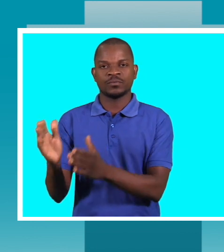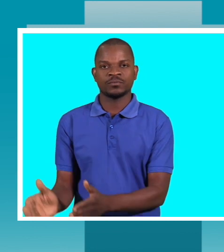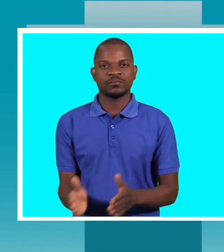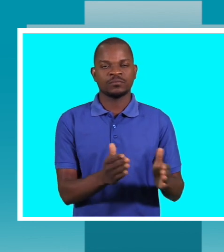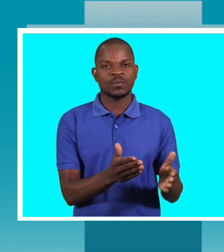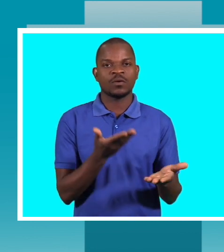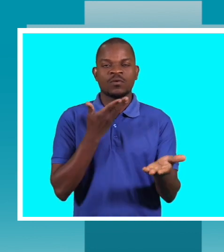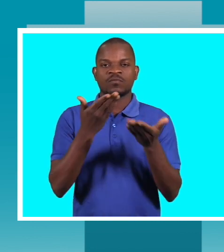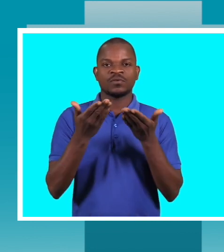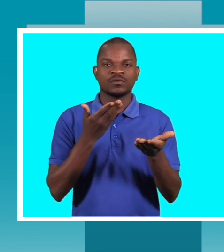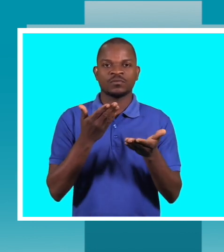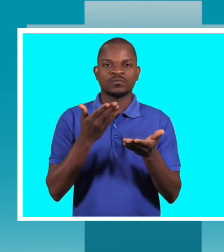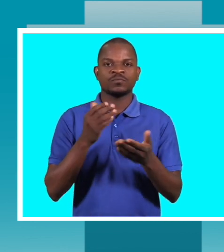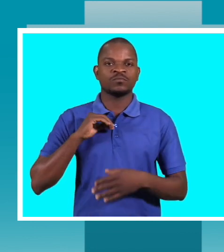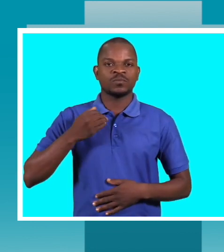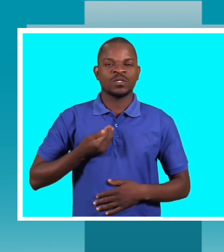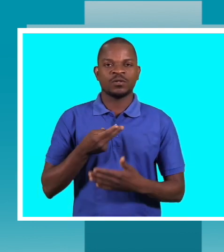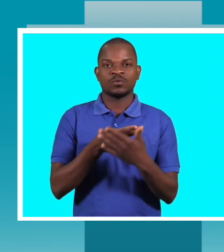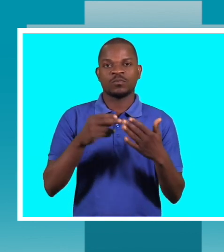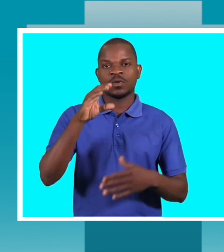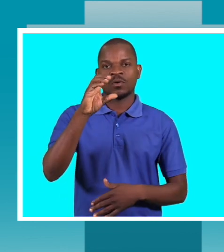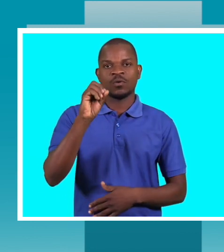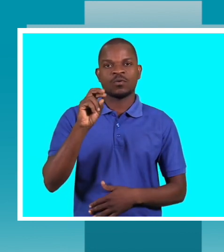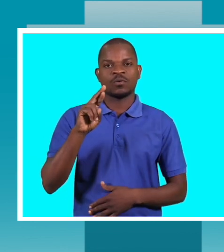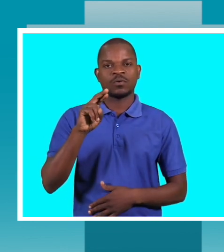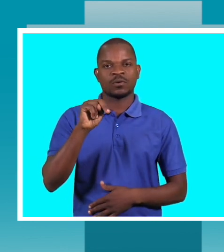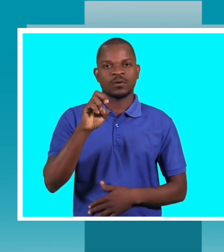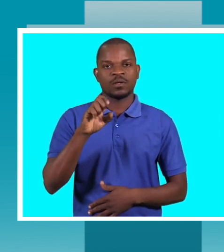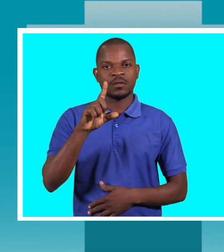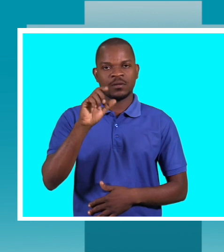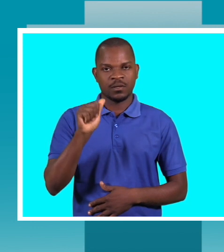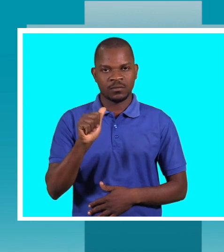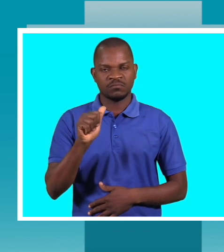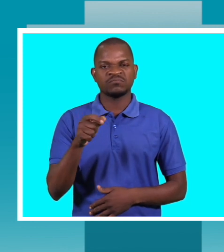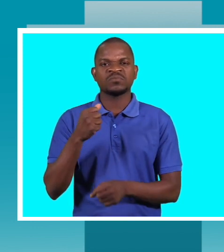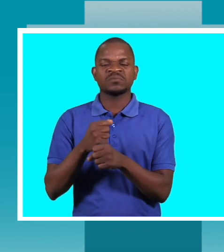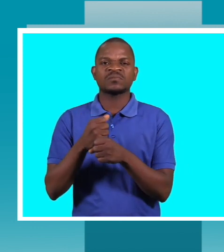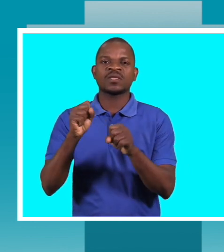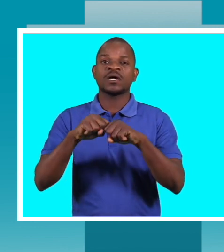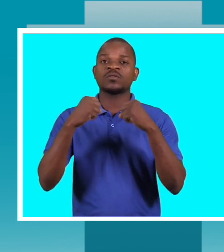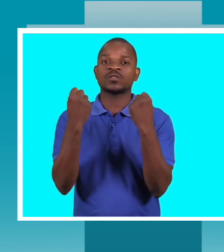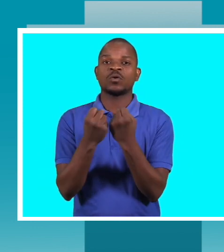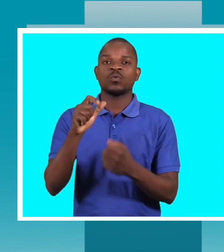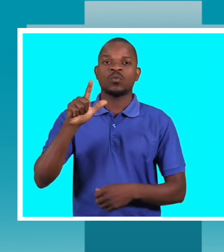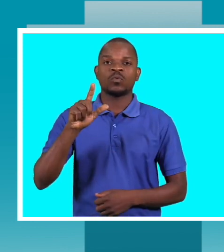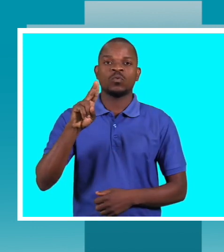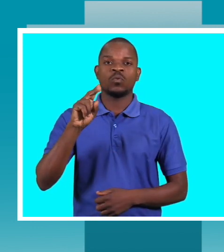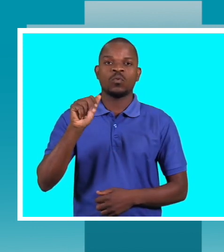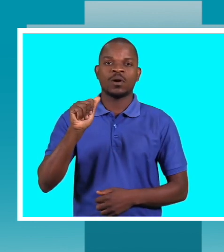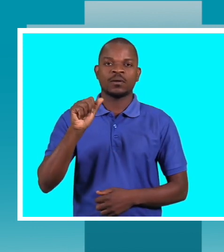a Cornélia Bão, que é da Luana Semia Sorriso, uma organização que trabalha com crianças com necessidades